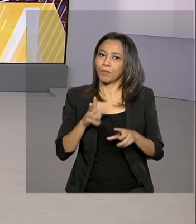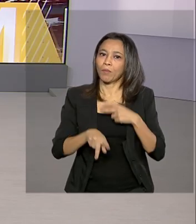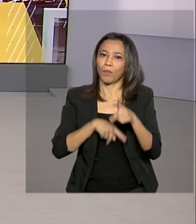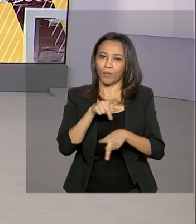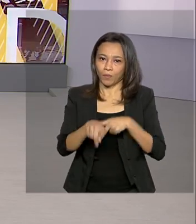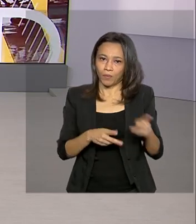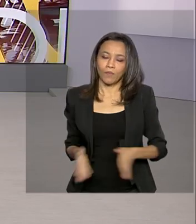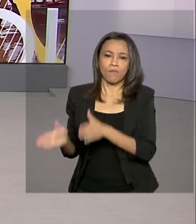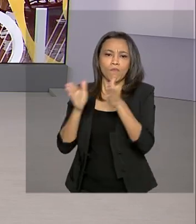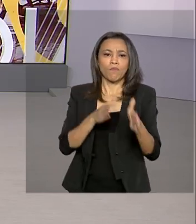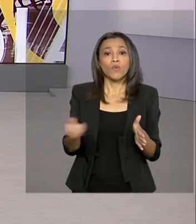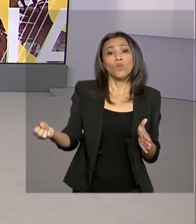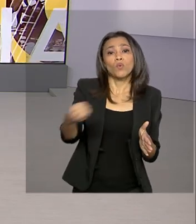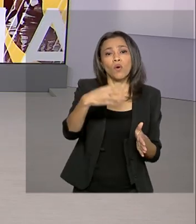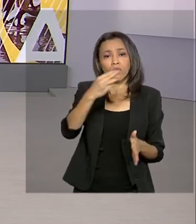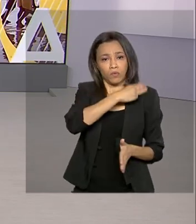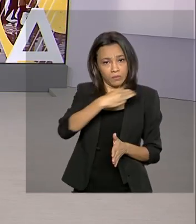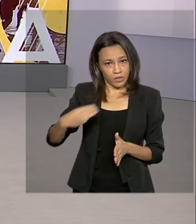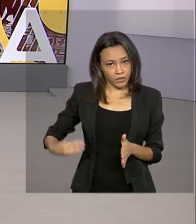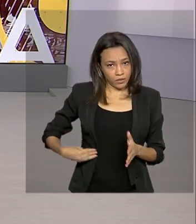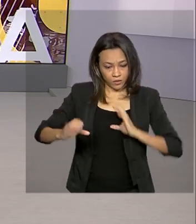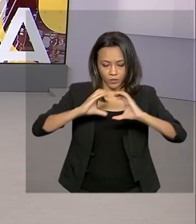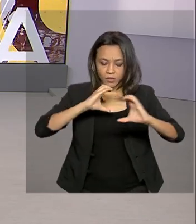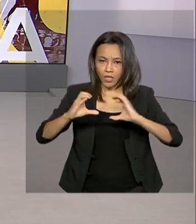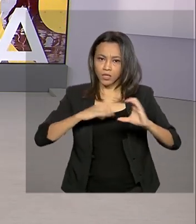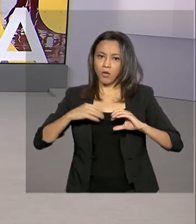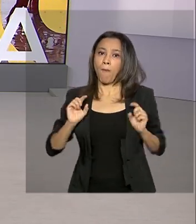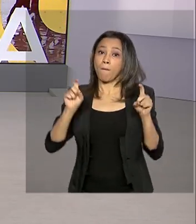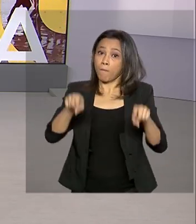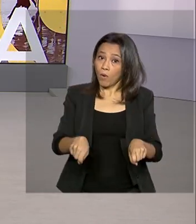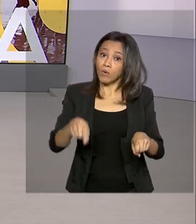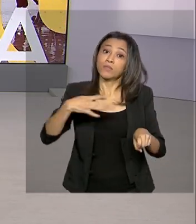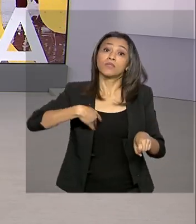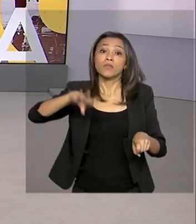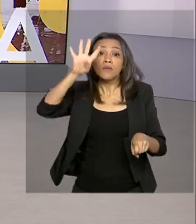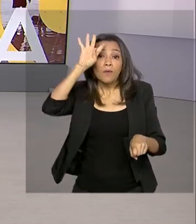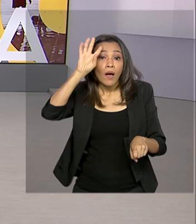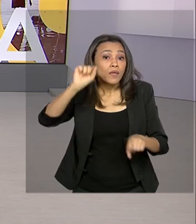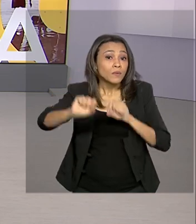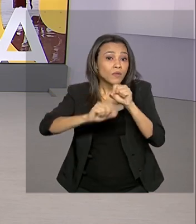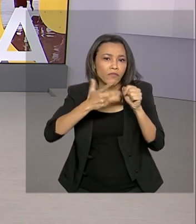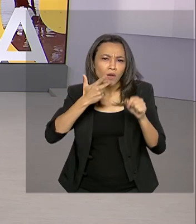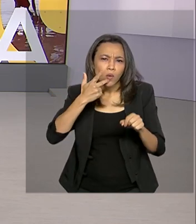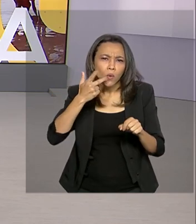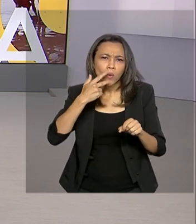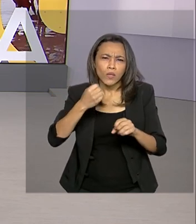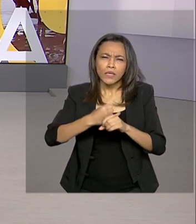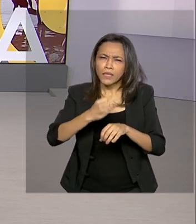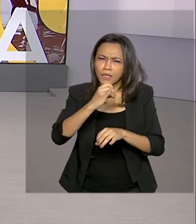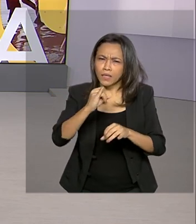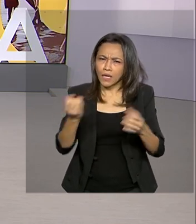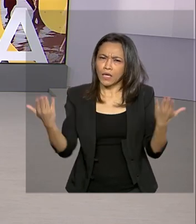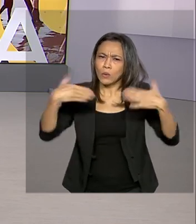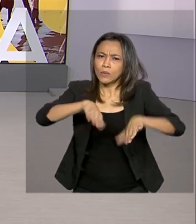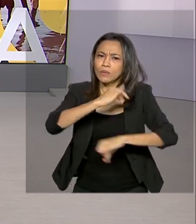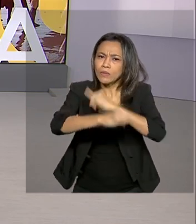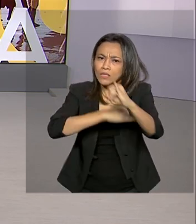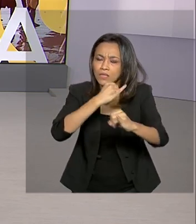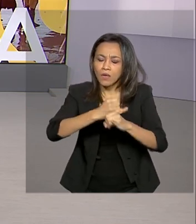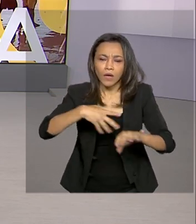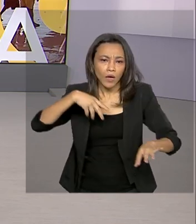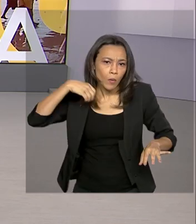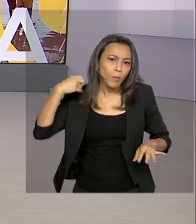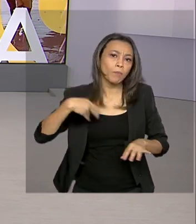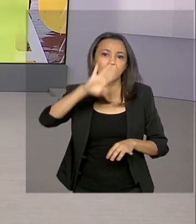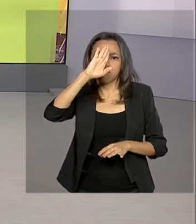O novo ministro das comunicações tomou posse nesta quarta-feira e destacou a inclusão digital como prioridade da pasta. O objetivo é dar acesso à